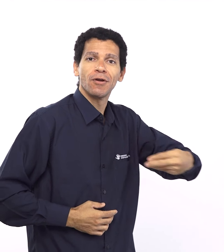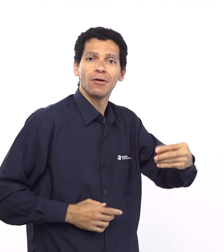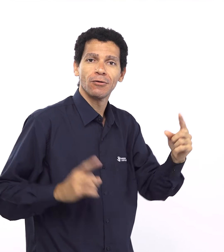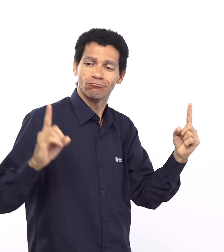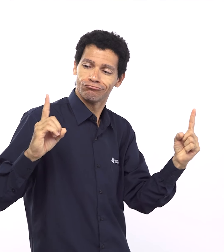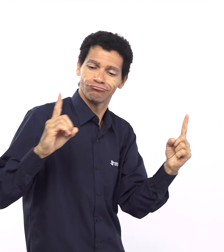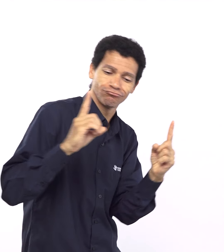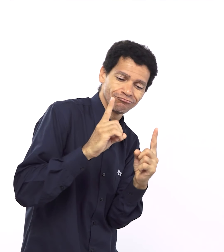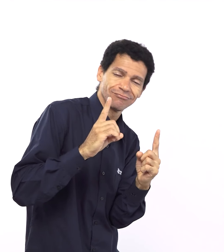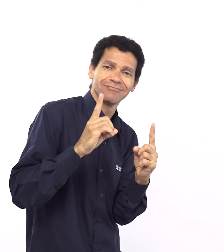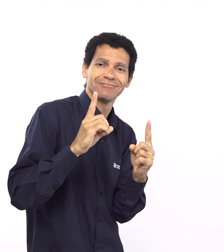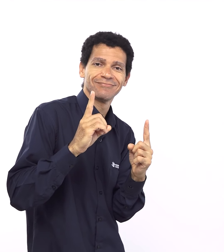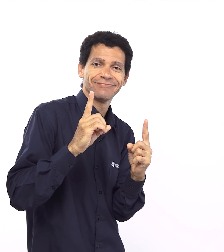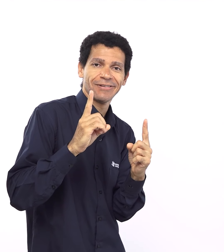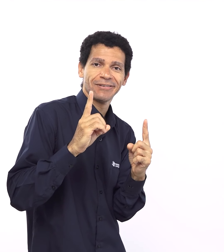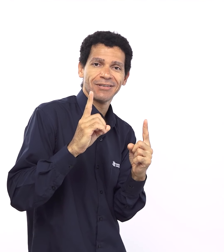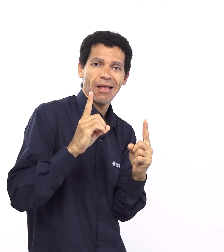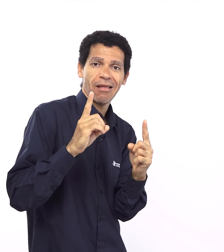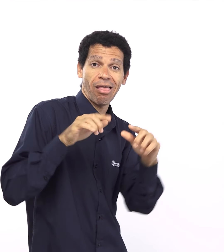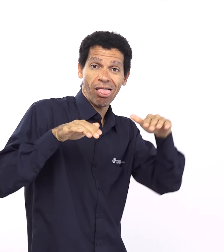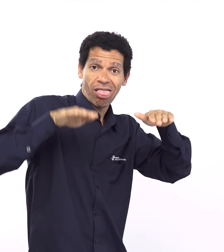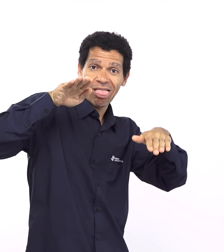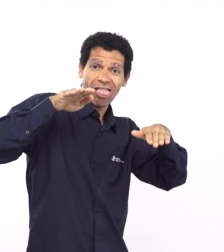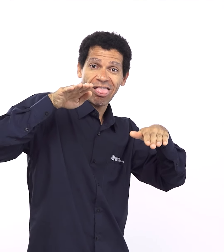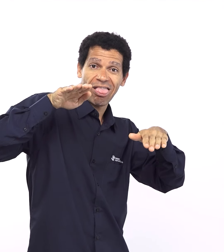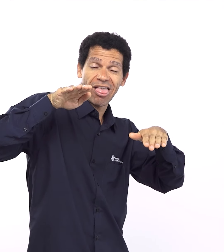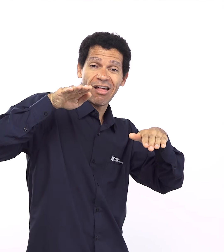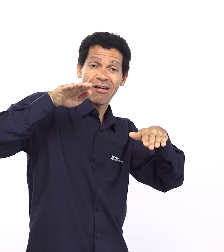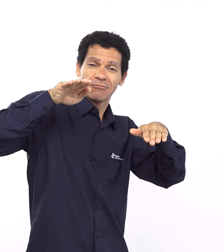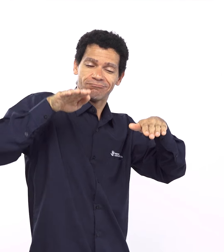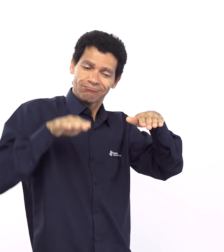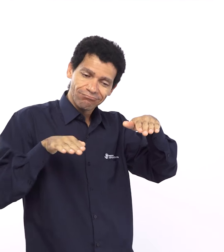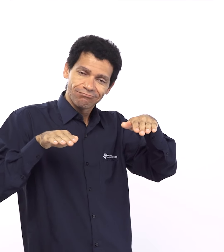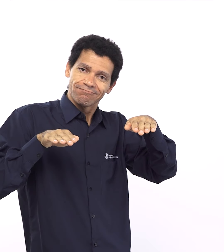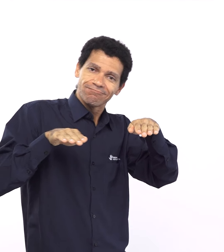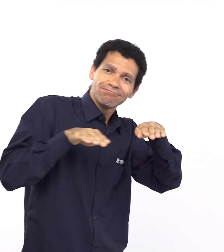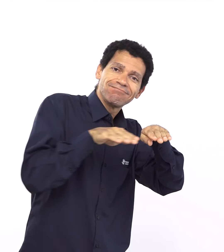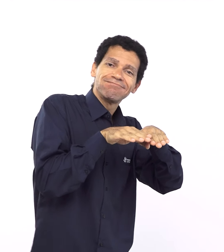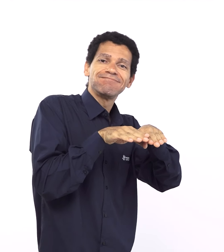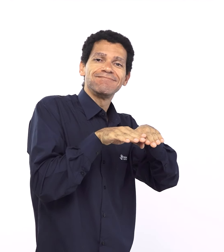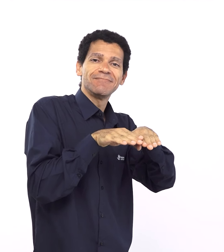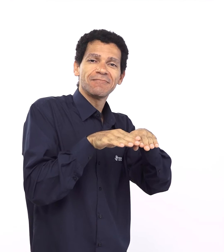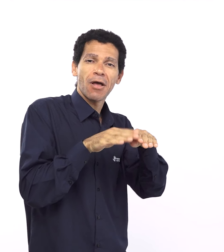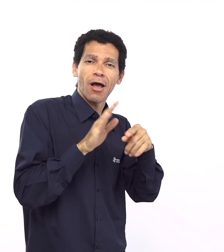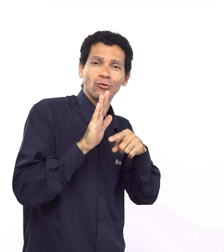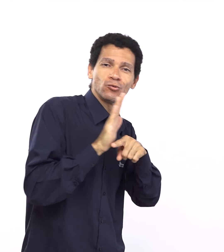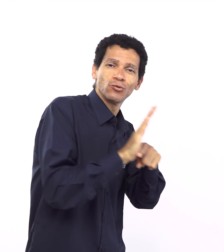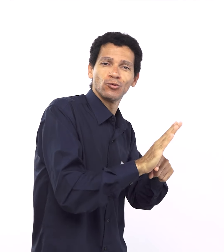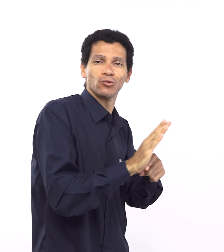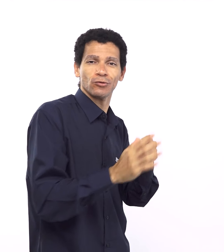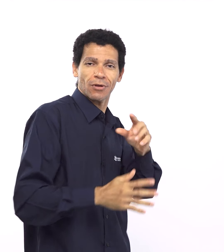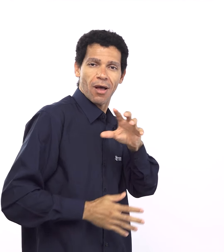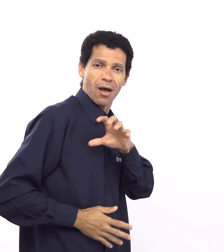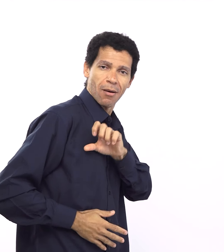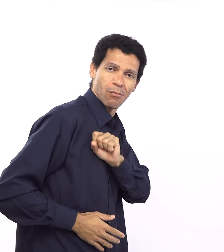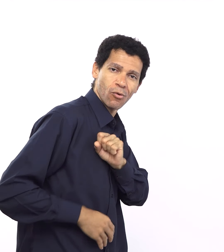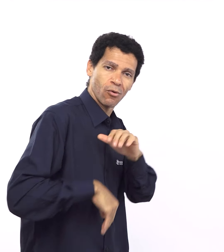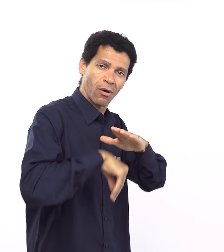revela amor e é curioso que ao revelar amor a gente falou sobre lei no Sinai e tudo mais é a